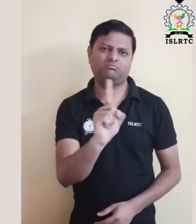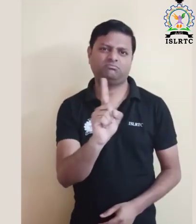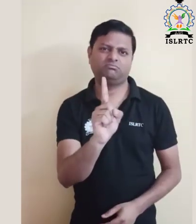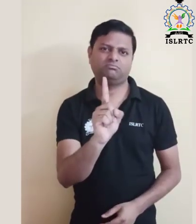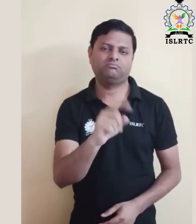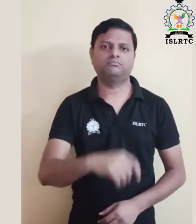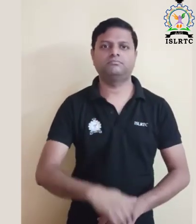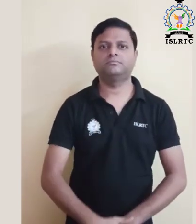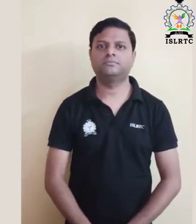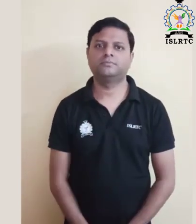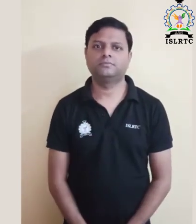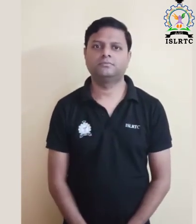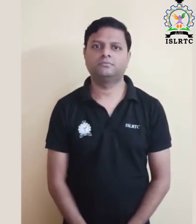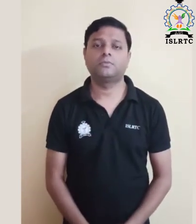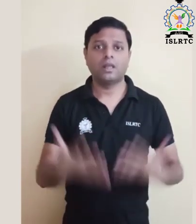तो किसी के संपर्क में न आए